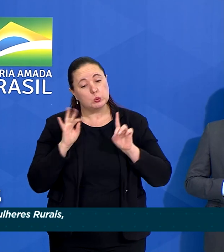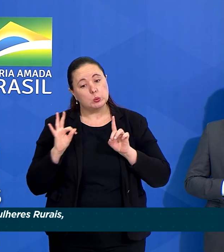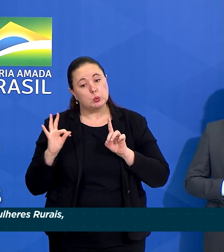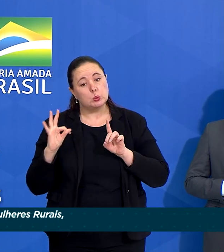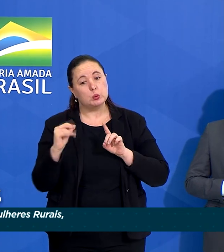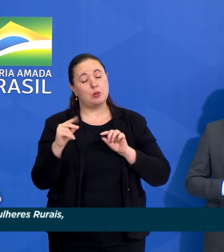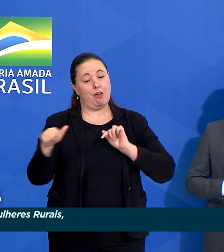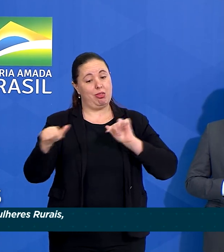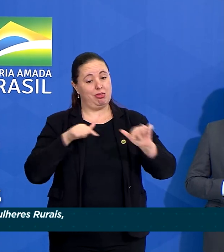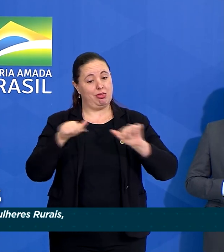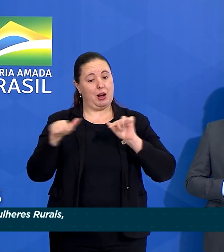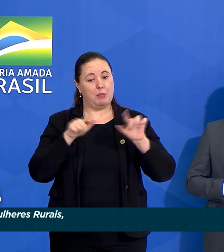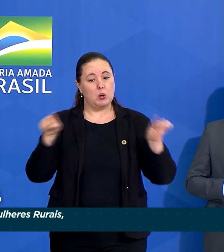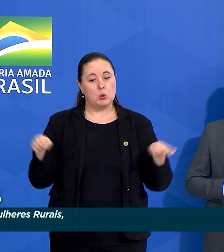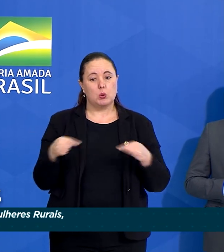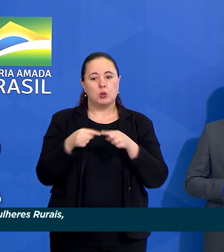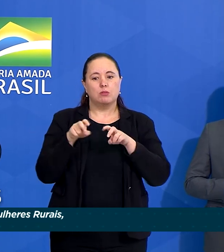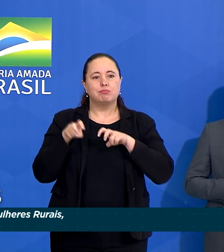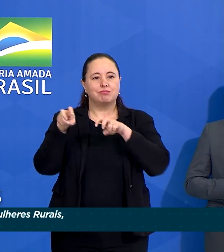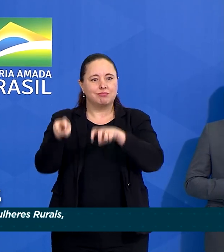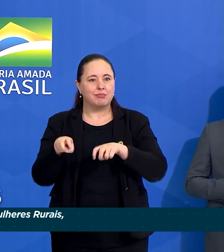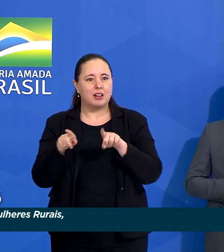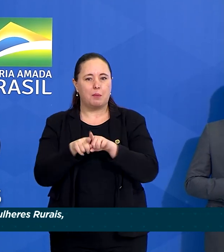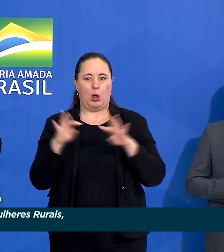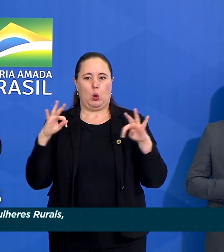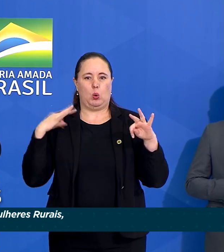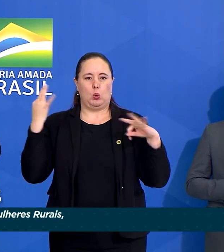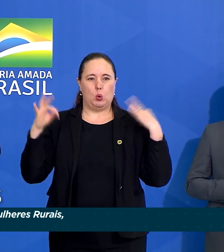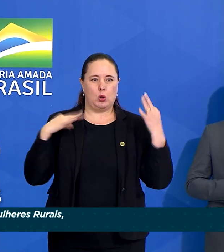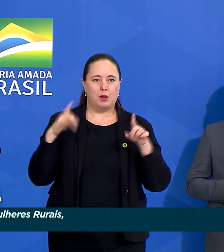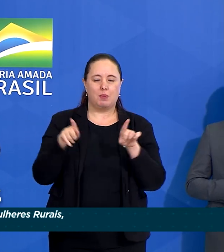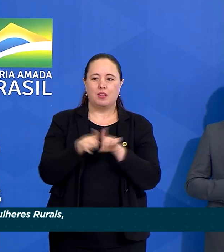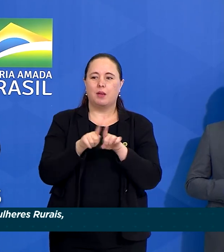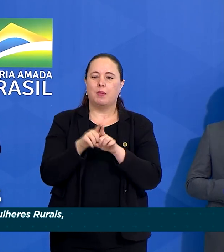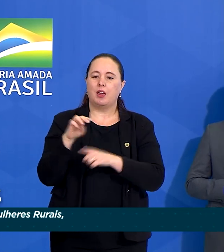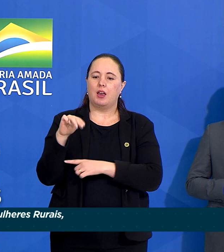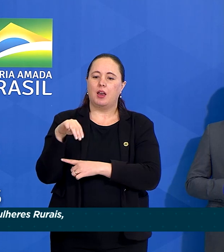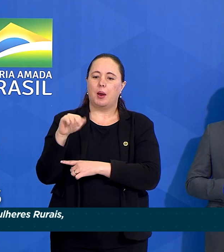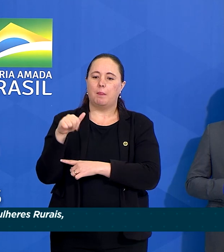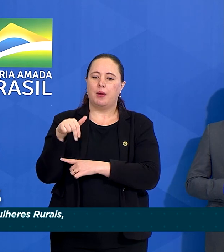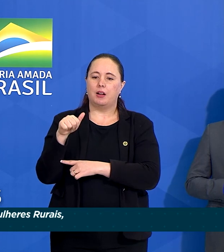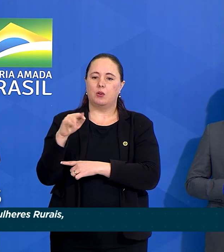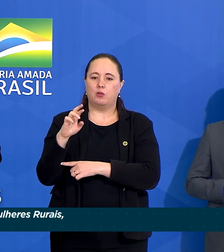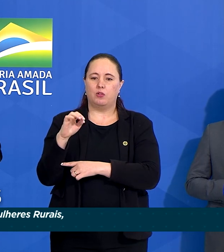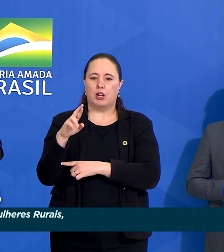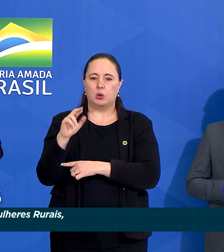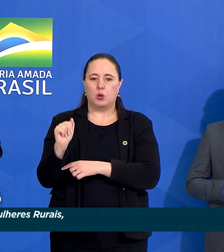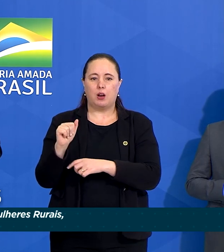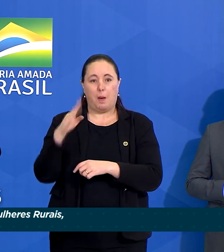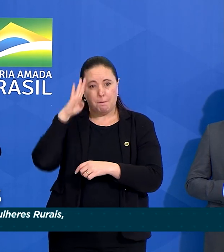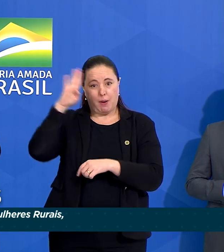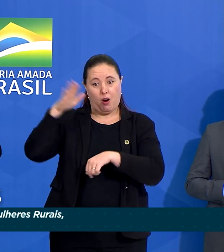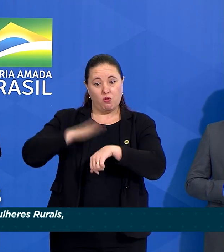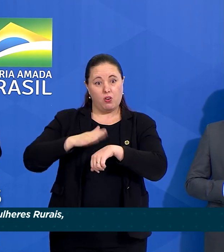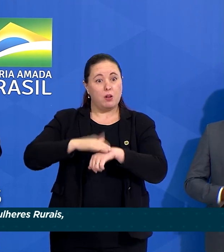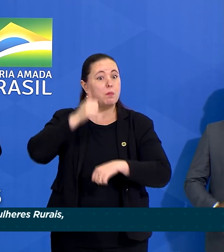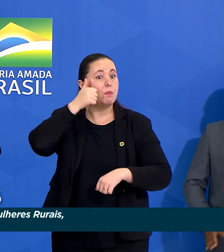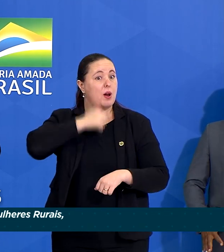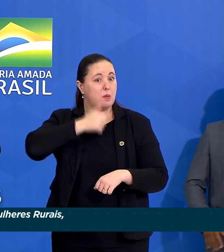os empregos relacionados ao turismo, comércio e manufatura, principalmente realizados pelas mulheres,